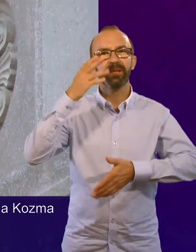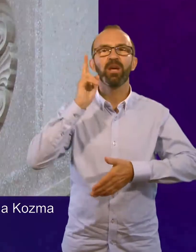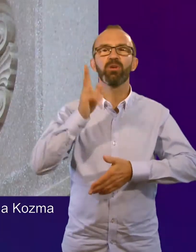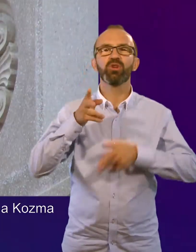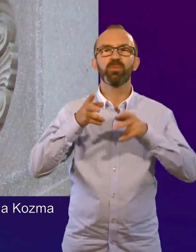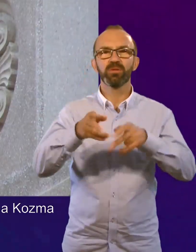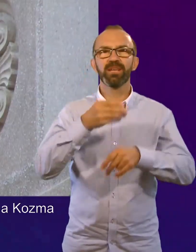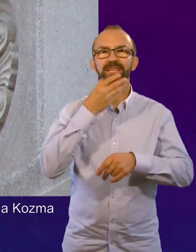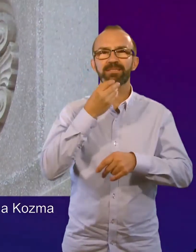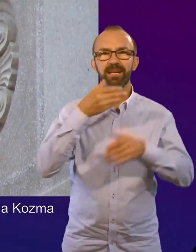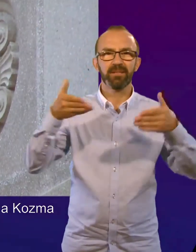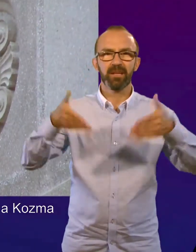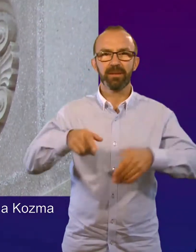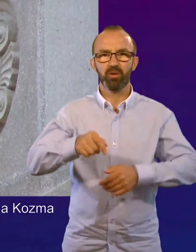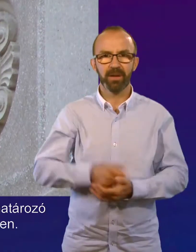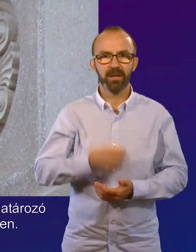utcai